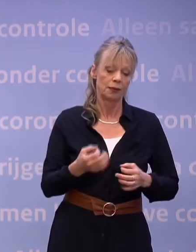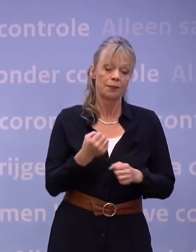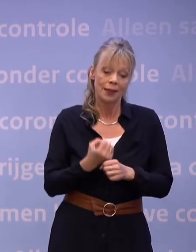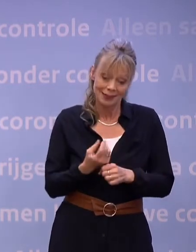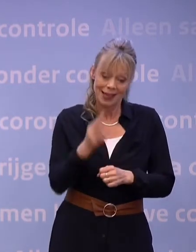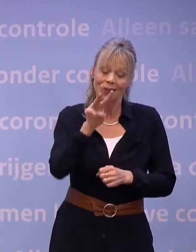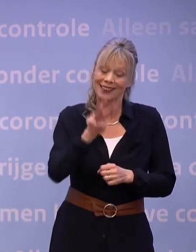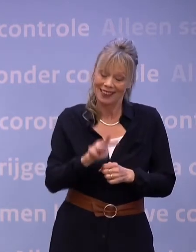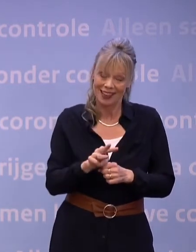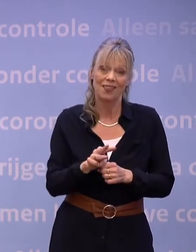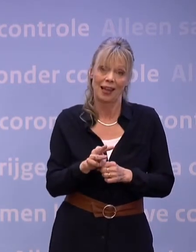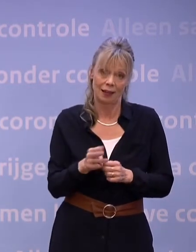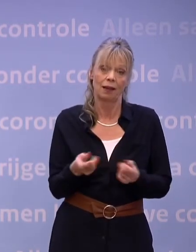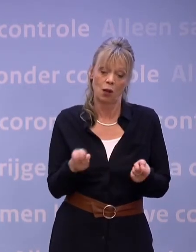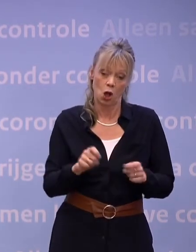weken langer in lockdown.